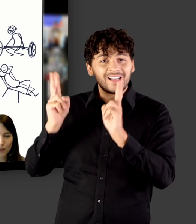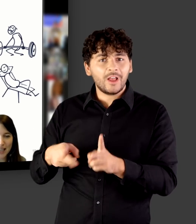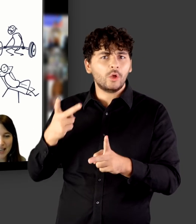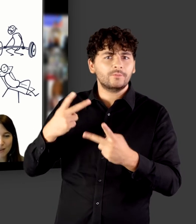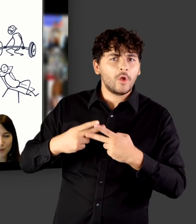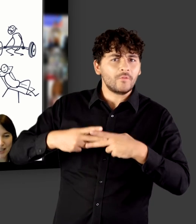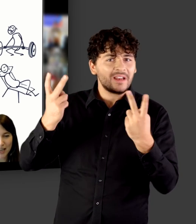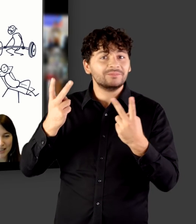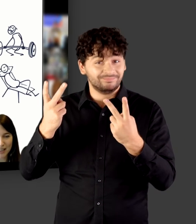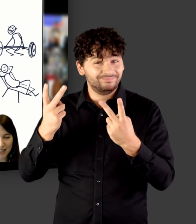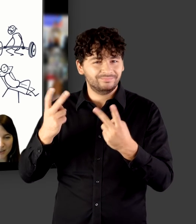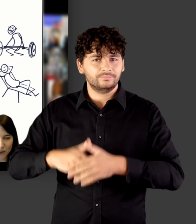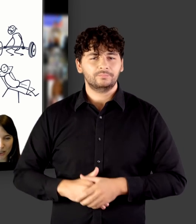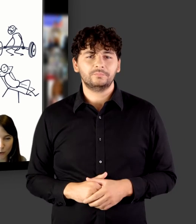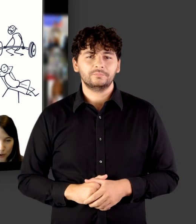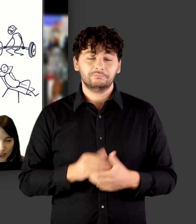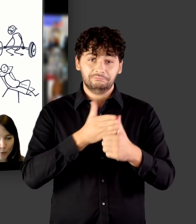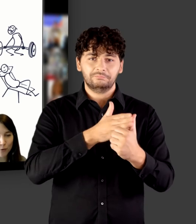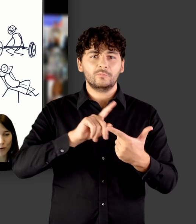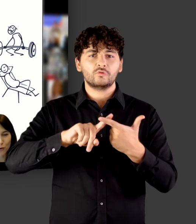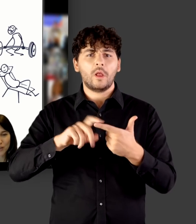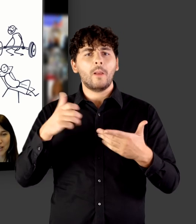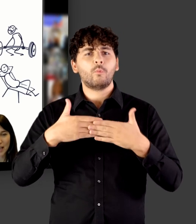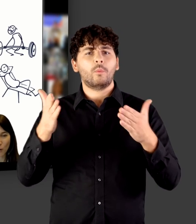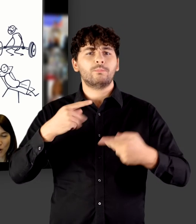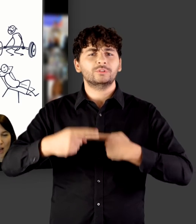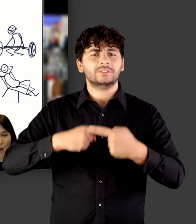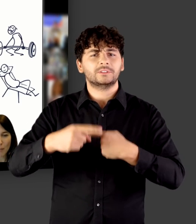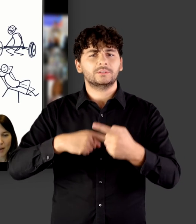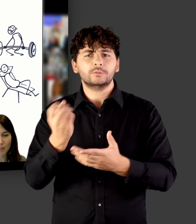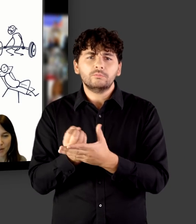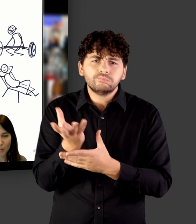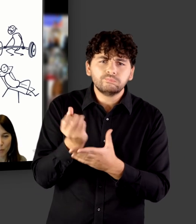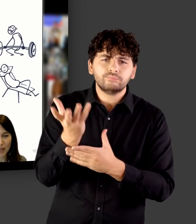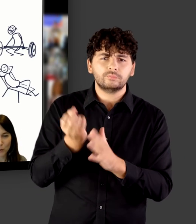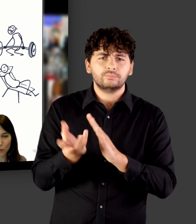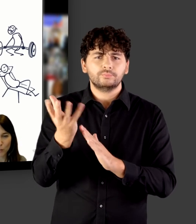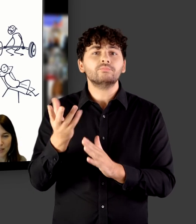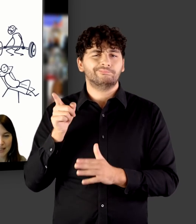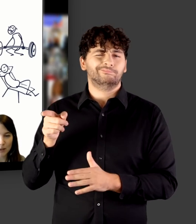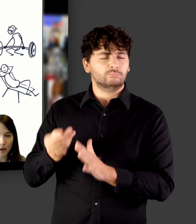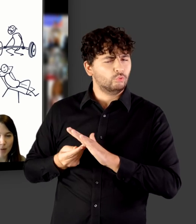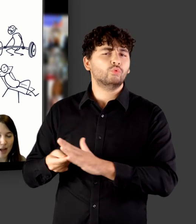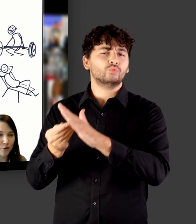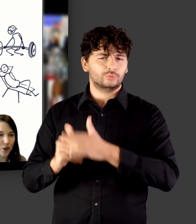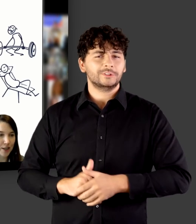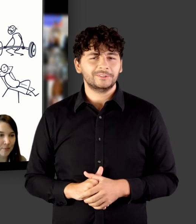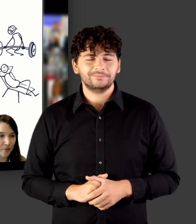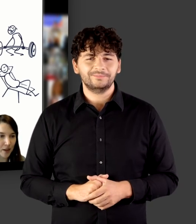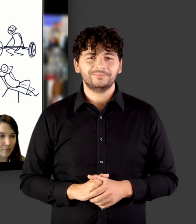sehr gerne für Sie eine rechte Recherche durch und unterstützen Sie auch beim Publikationsprozess, also beim Einstellen der